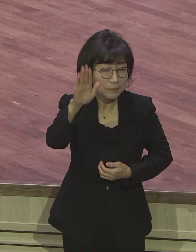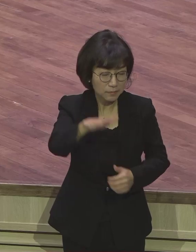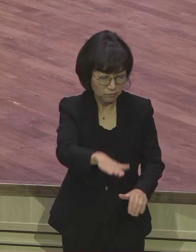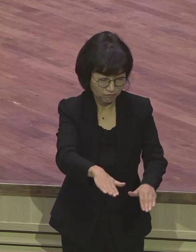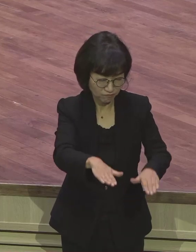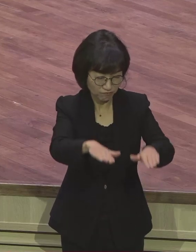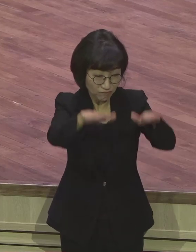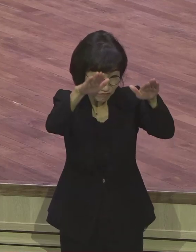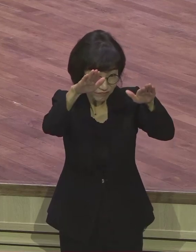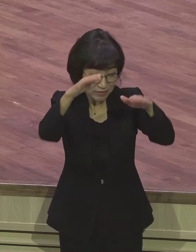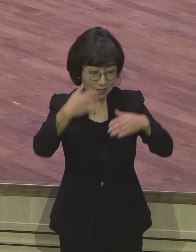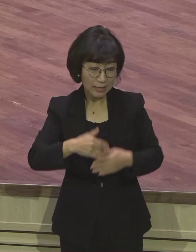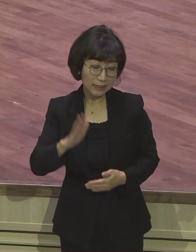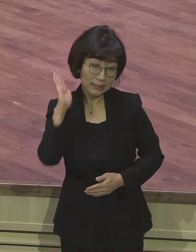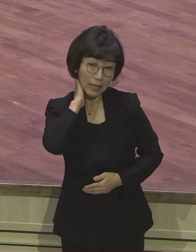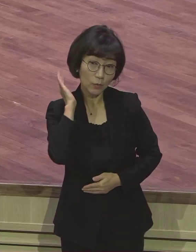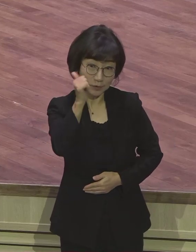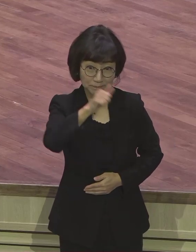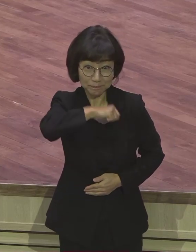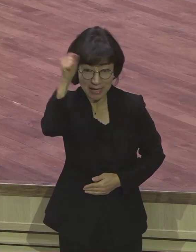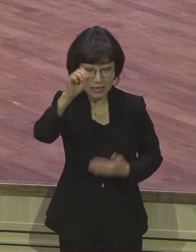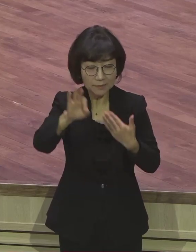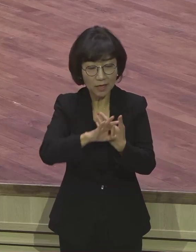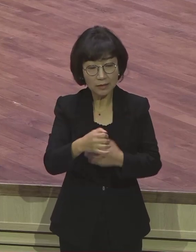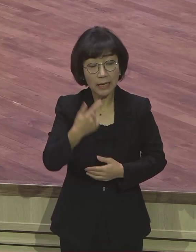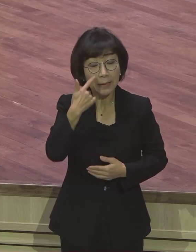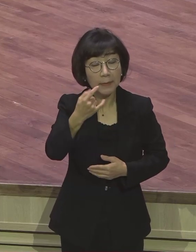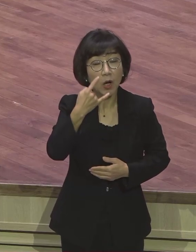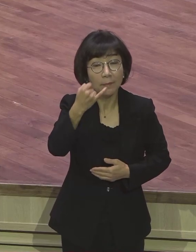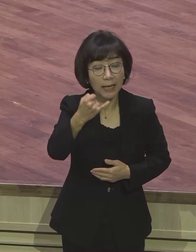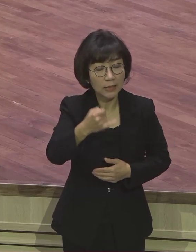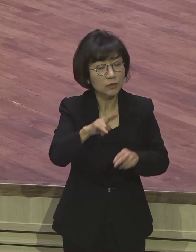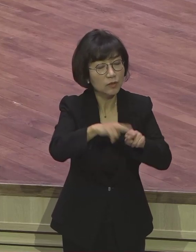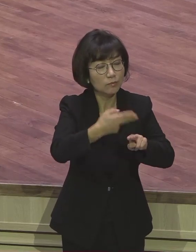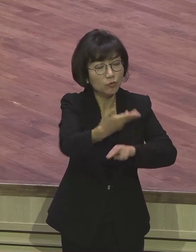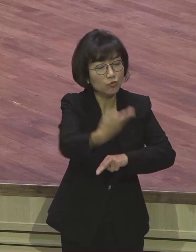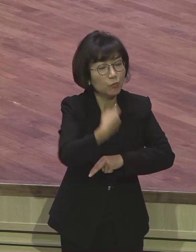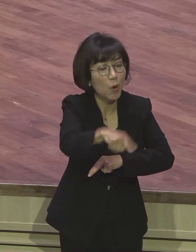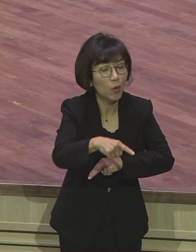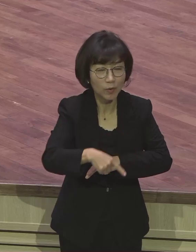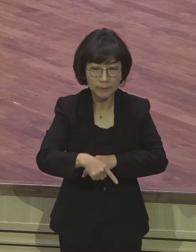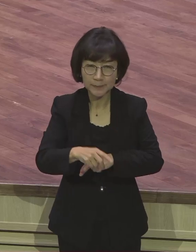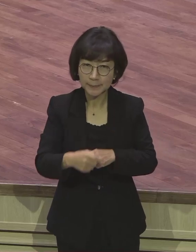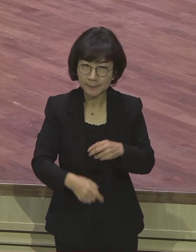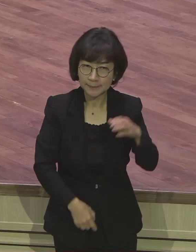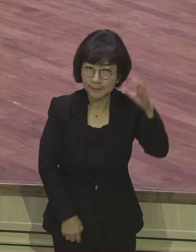되면 아빠 엄마에게 뭐 시켜줄 거야? 그러니까 한참 생각하더니 짜장면 그랬어요.